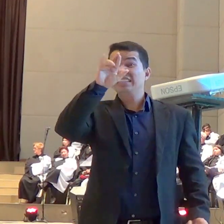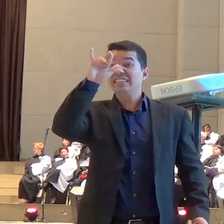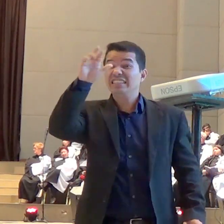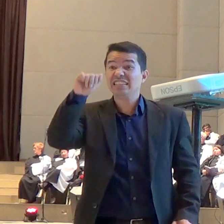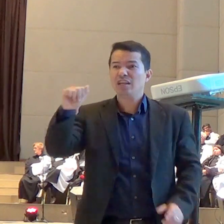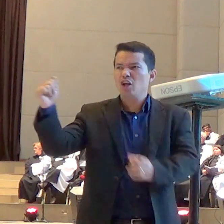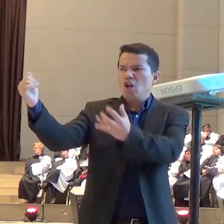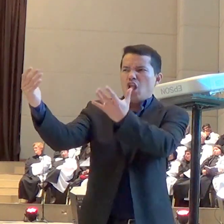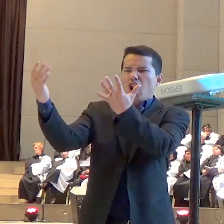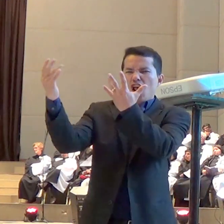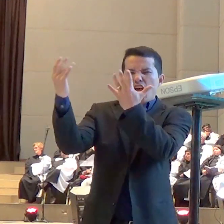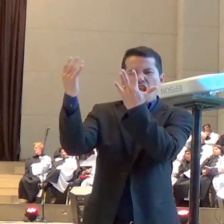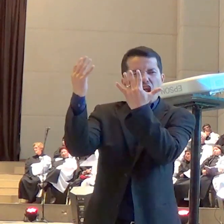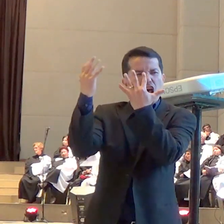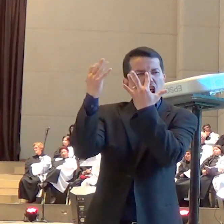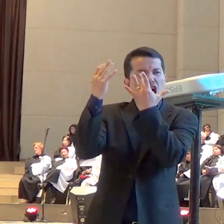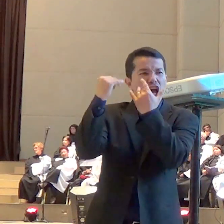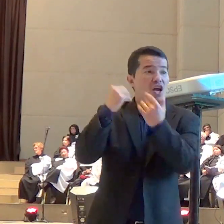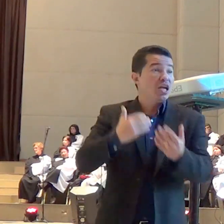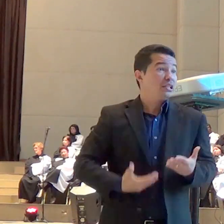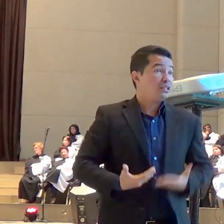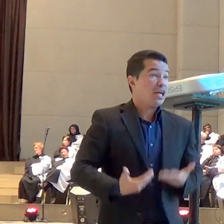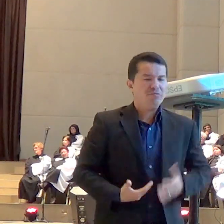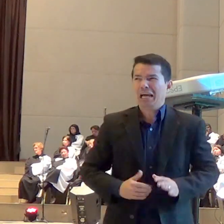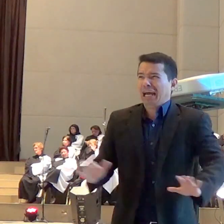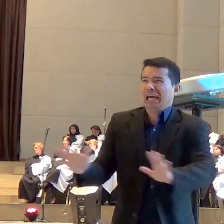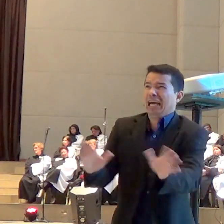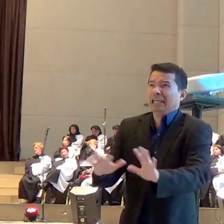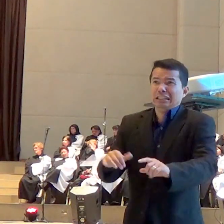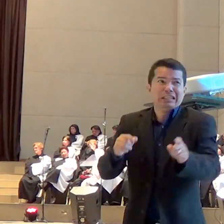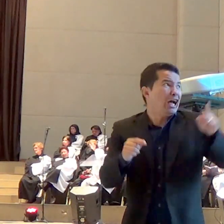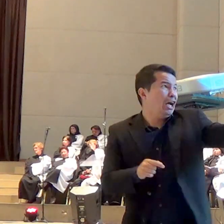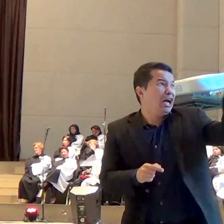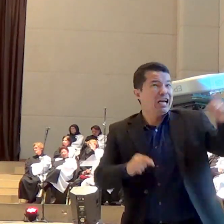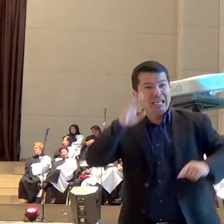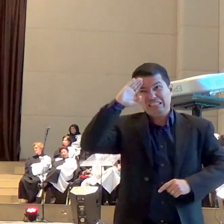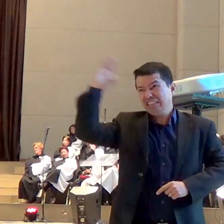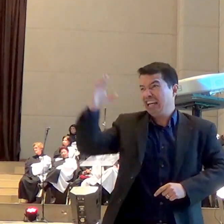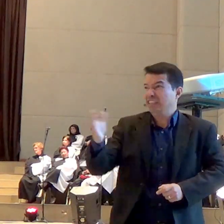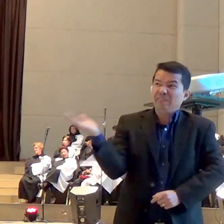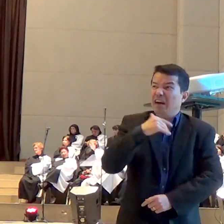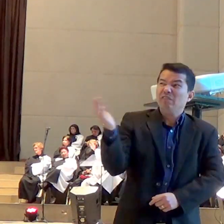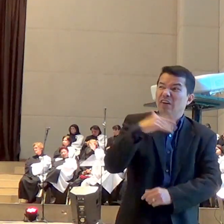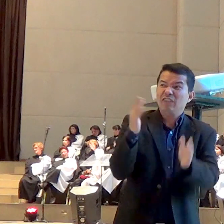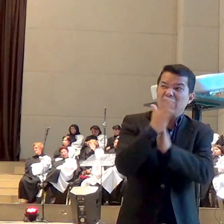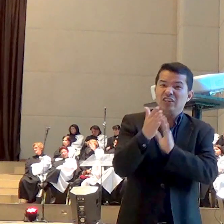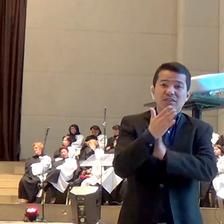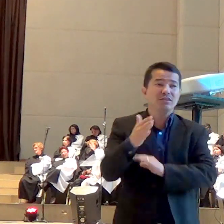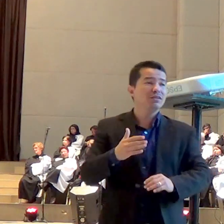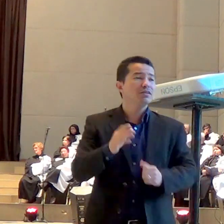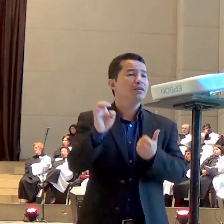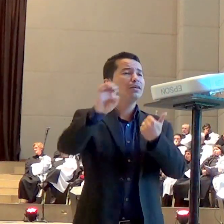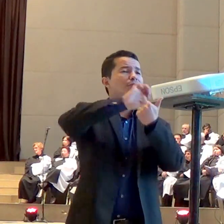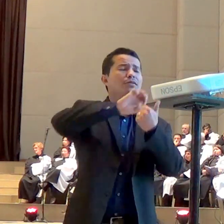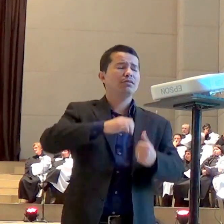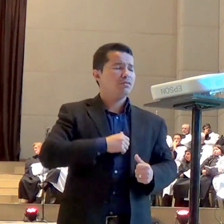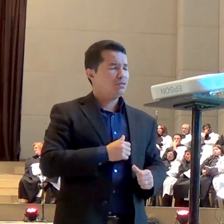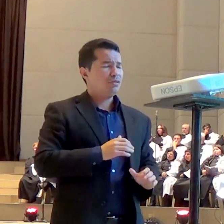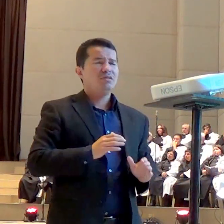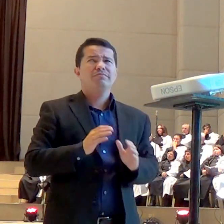embora vamos fugir tem um exército inteiro para prender o Senhor e ele diz assim Senhor abre os olhos do